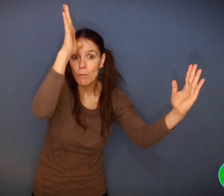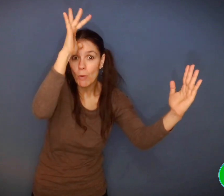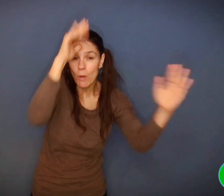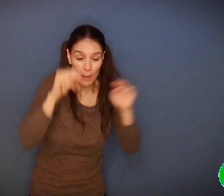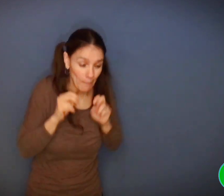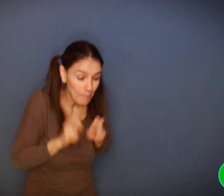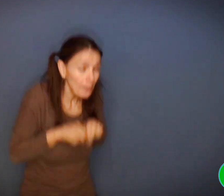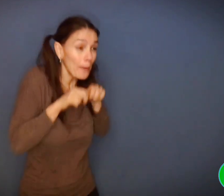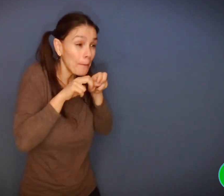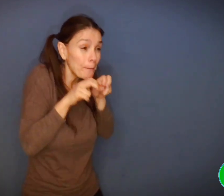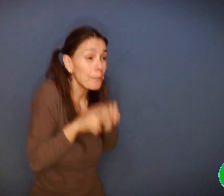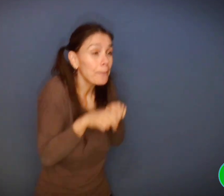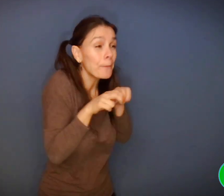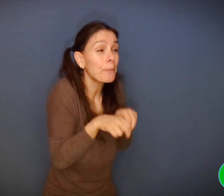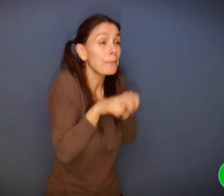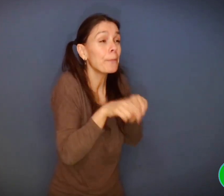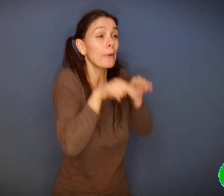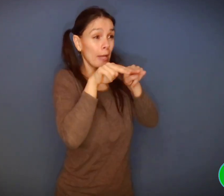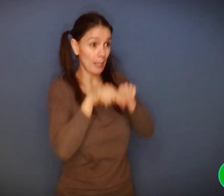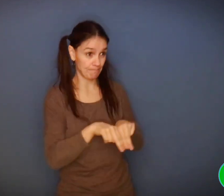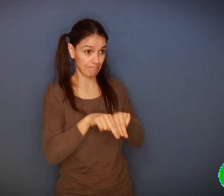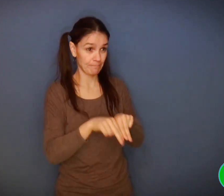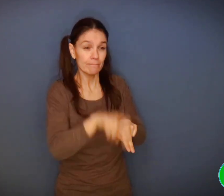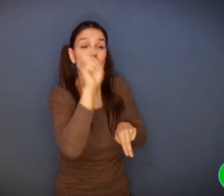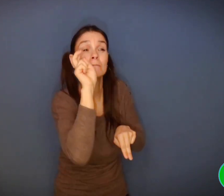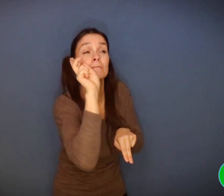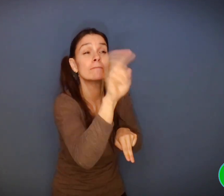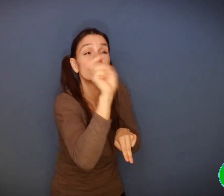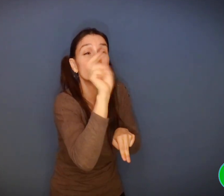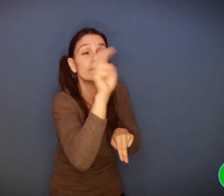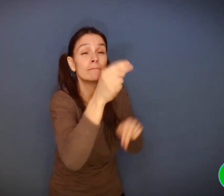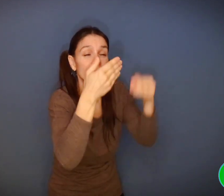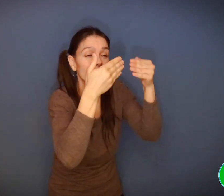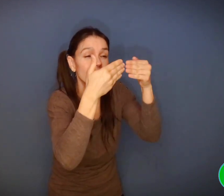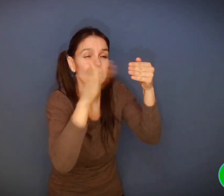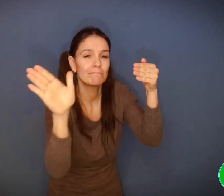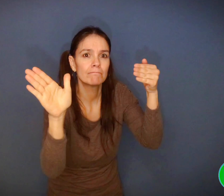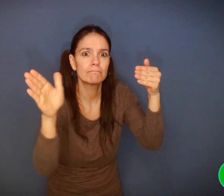« il va frapper au poulailler ! »